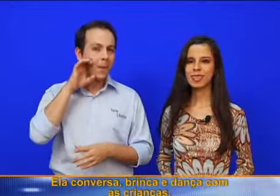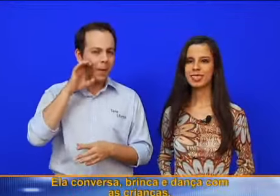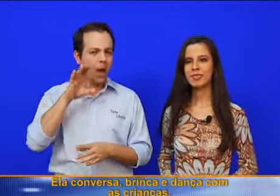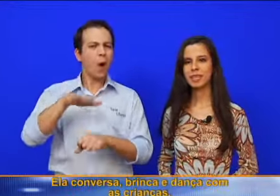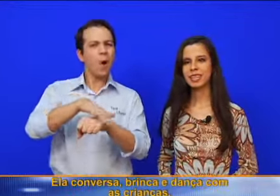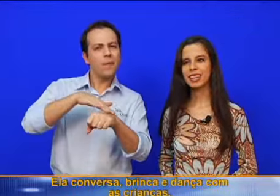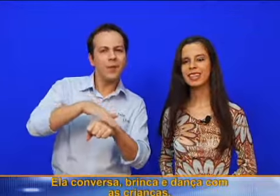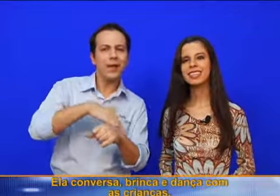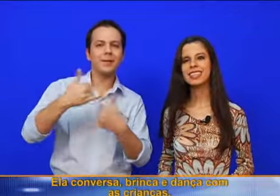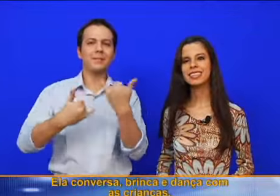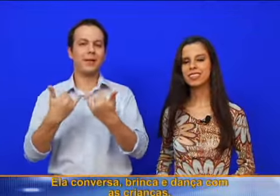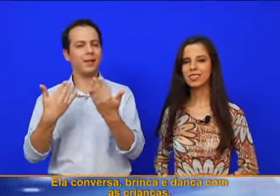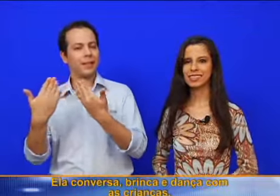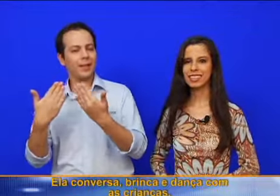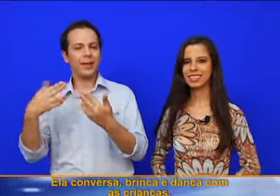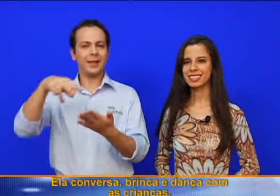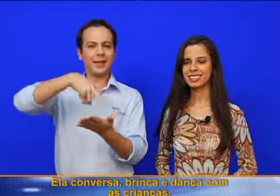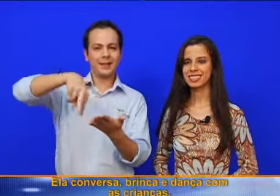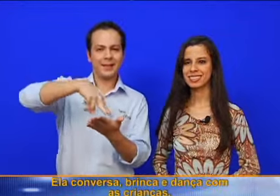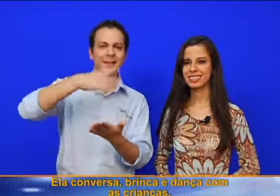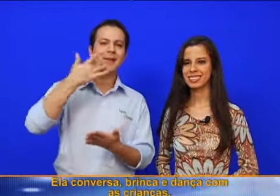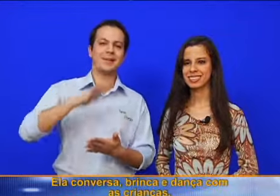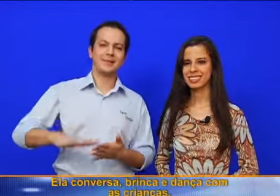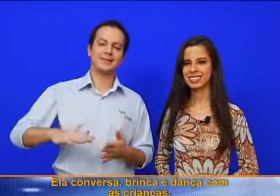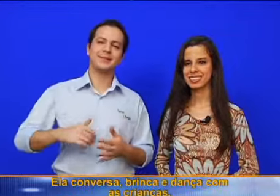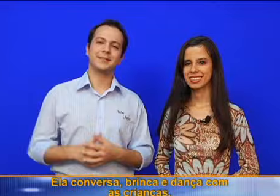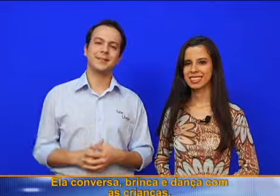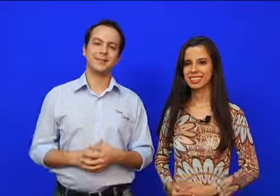Ela conversa, brinca e dança com as crianças.